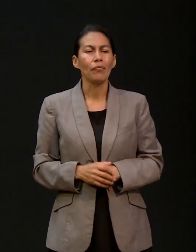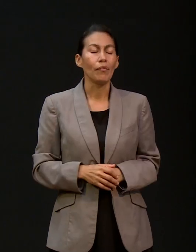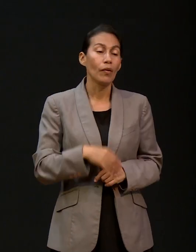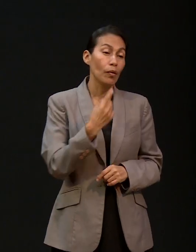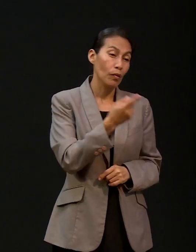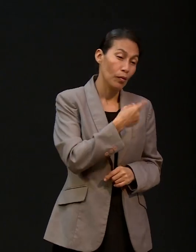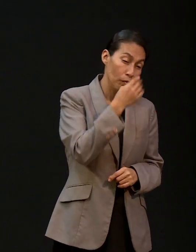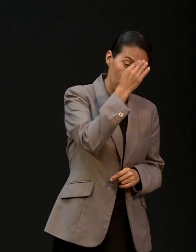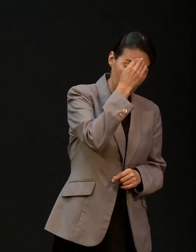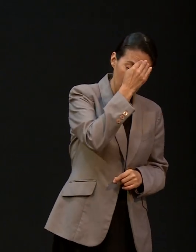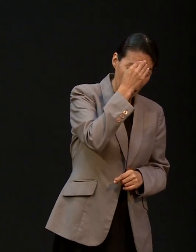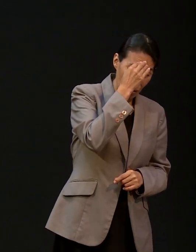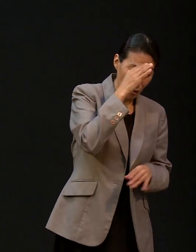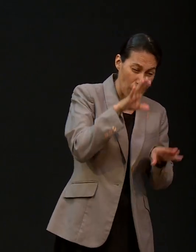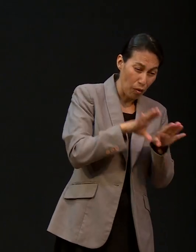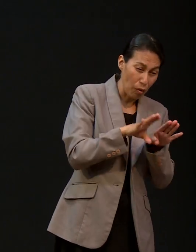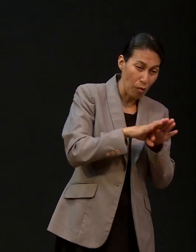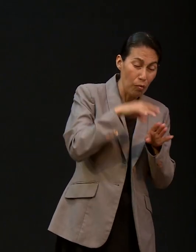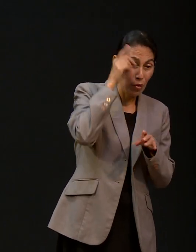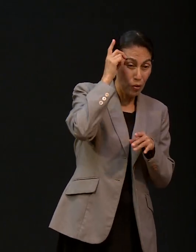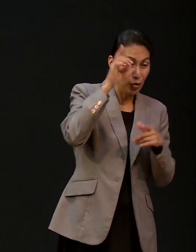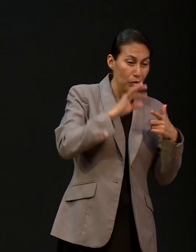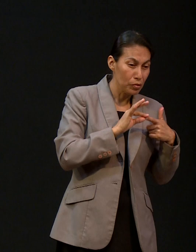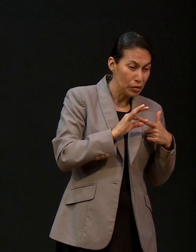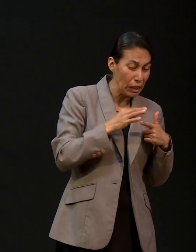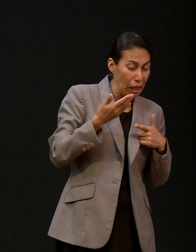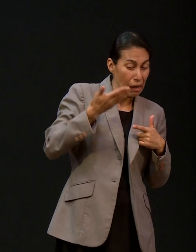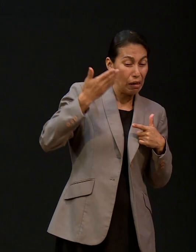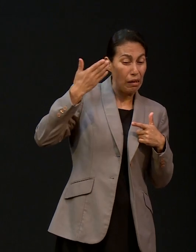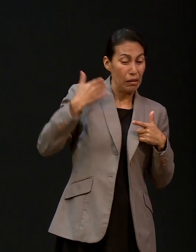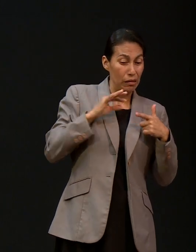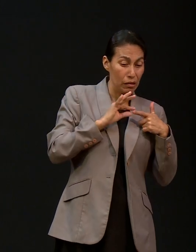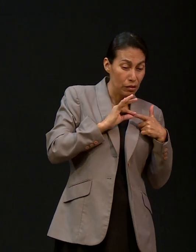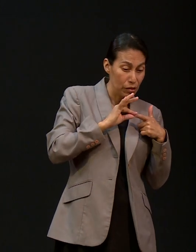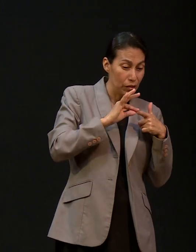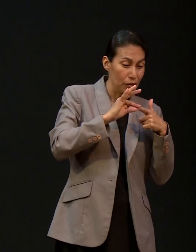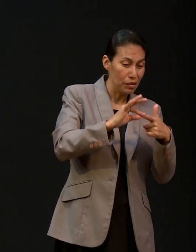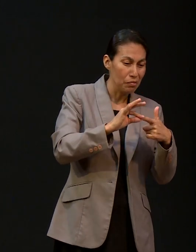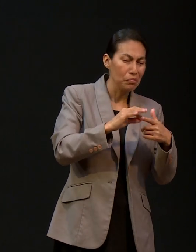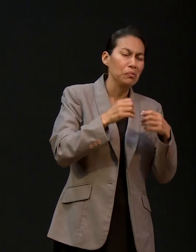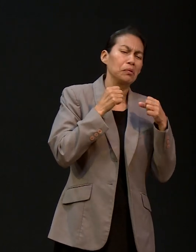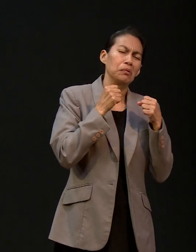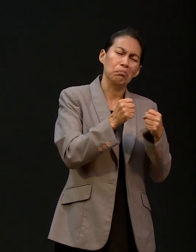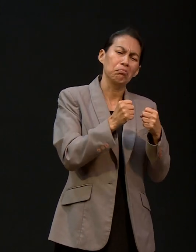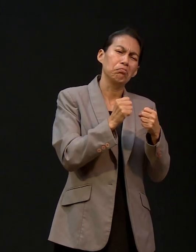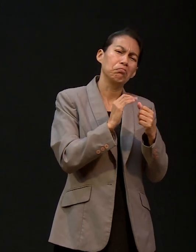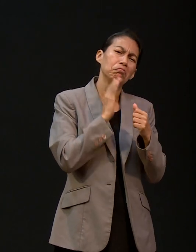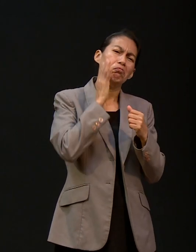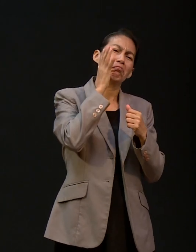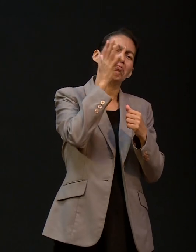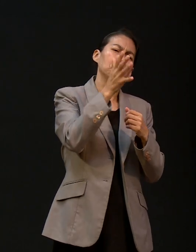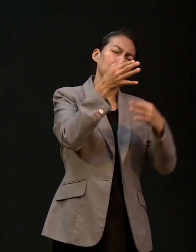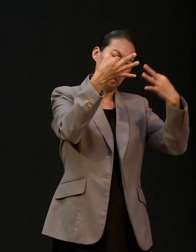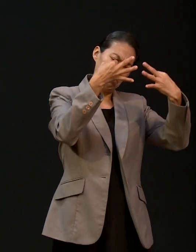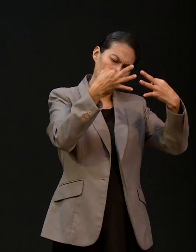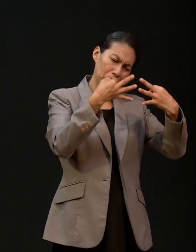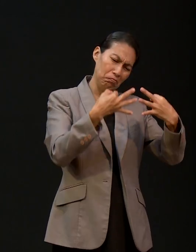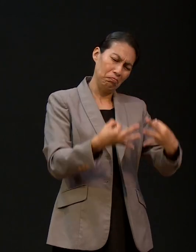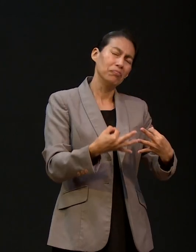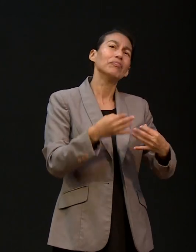cómo Dios nos ha conducido en el pasado, no tenemos la menor duda de que la vida futura está asegurada en